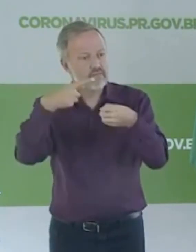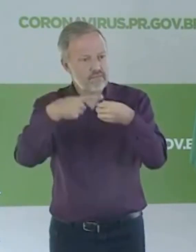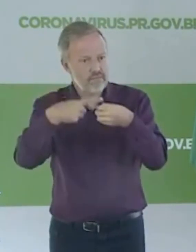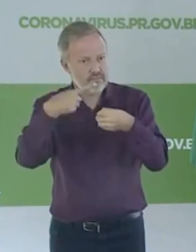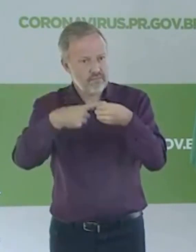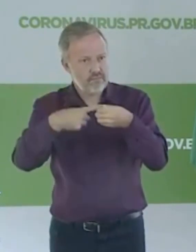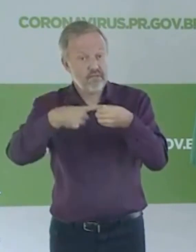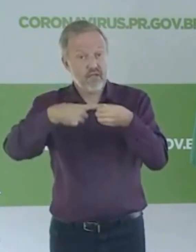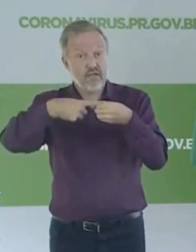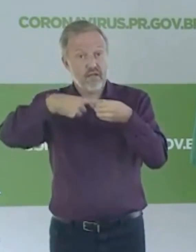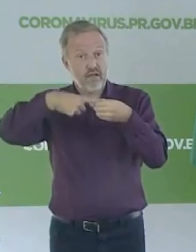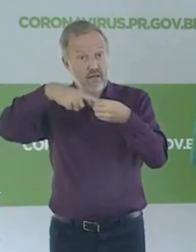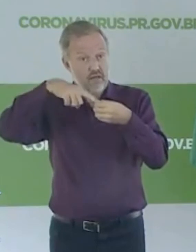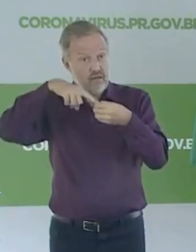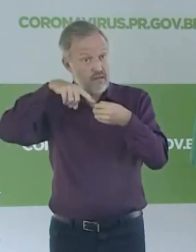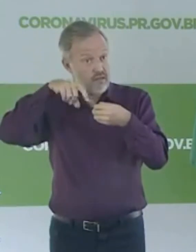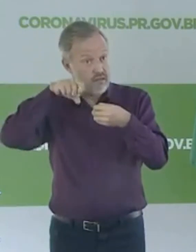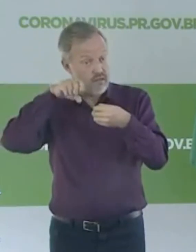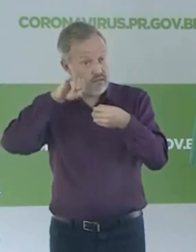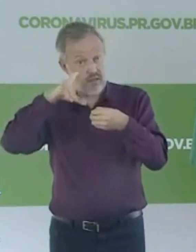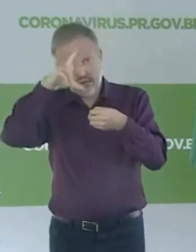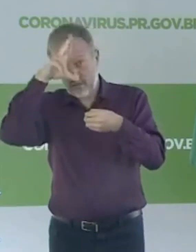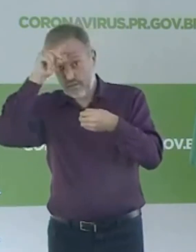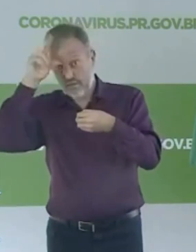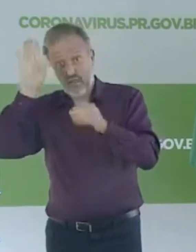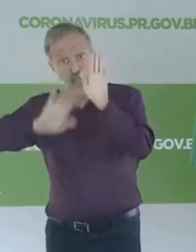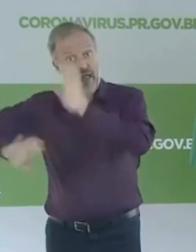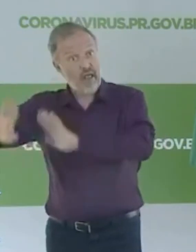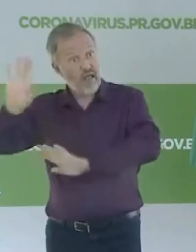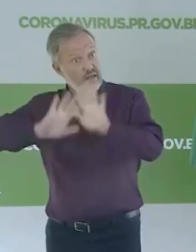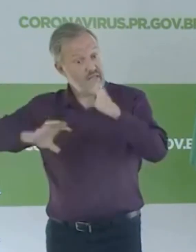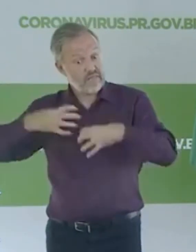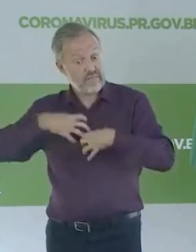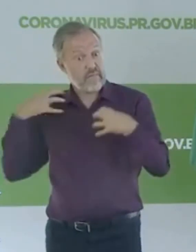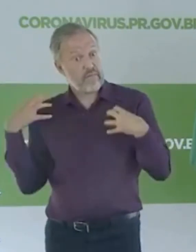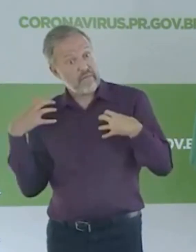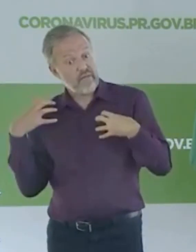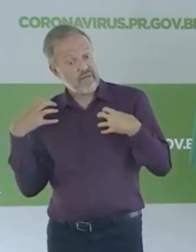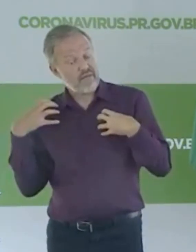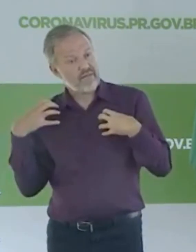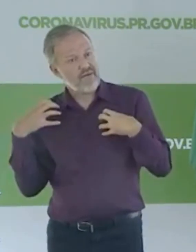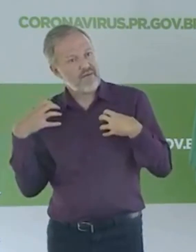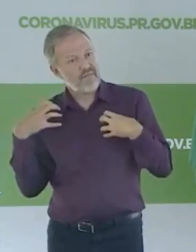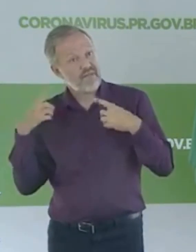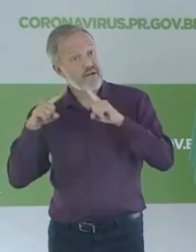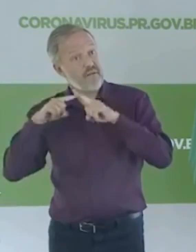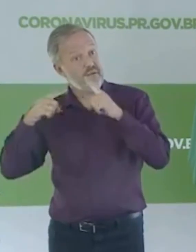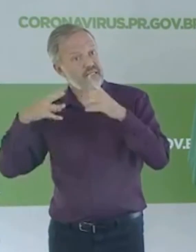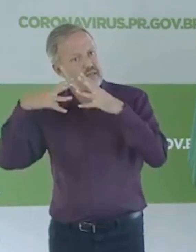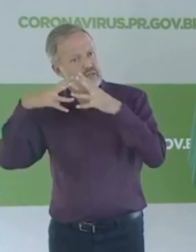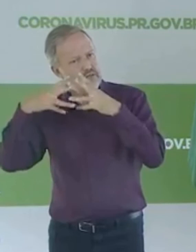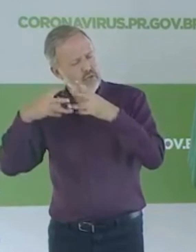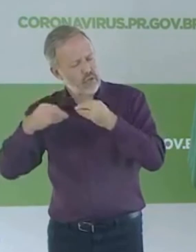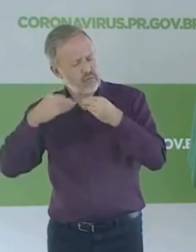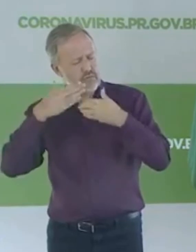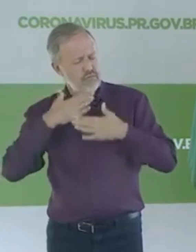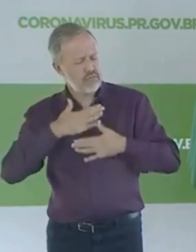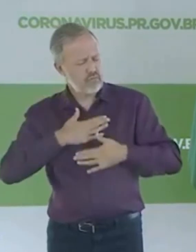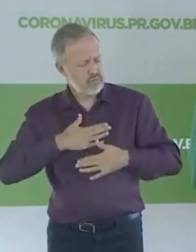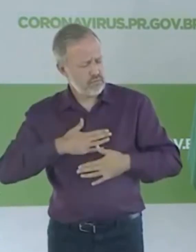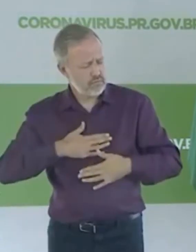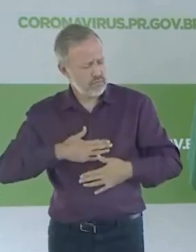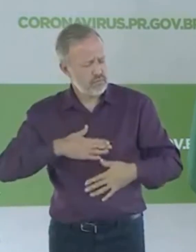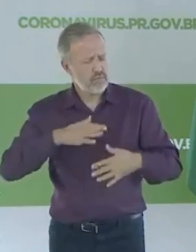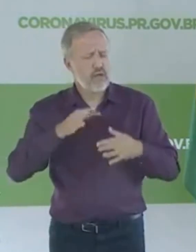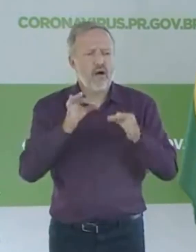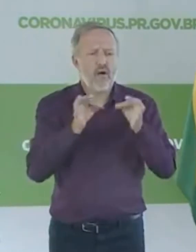líderes se desesperarem, nós desesperamos a população. Então os líderes nesse momento têm que estar calmo e acima de tudo organizado